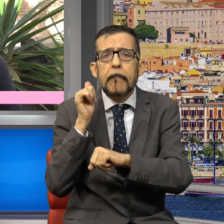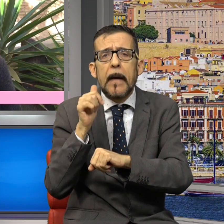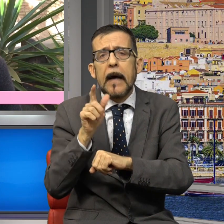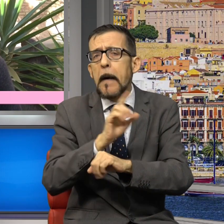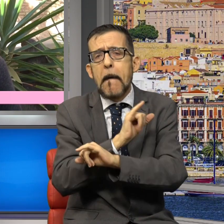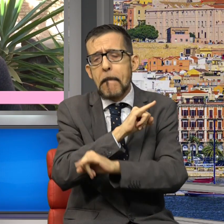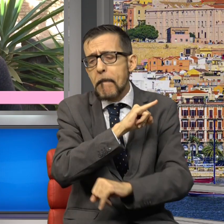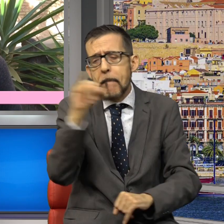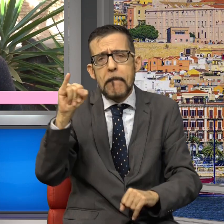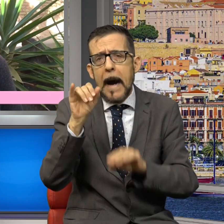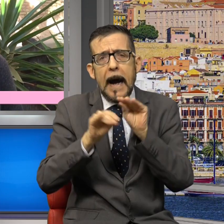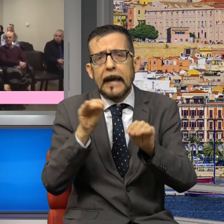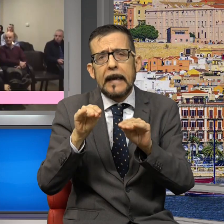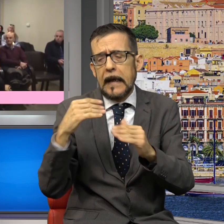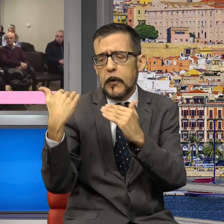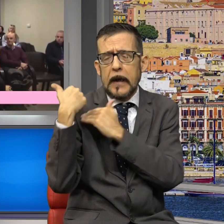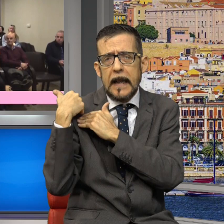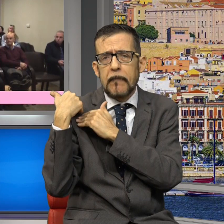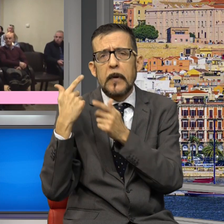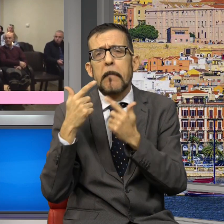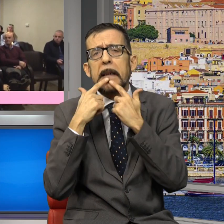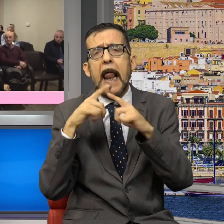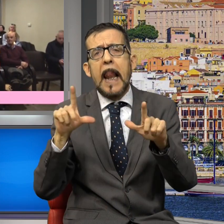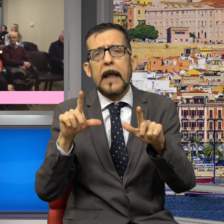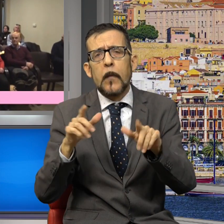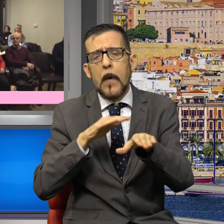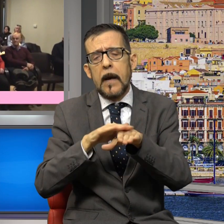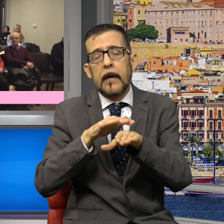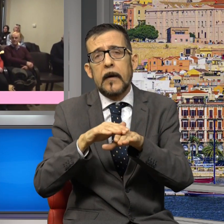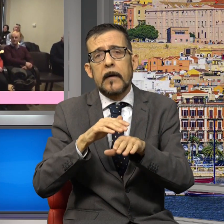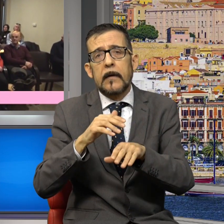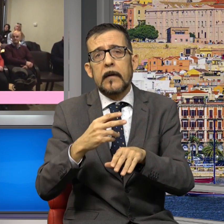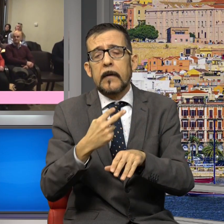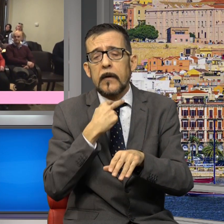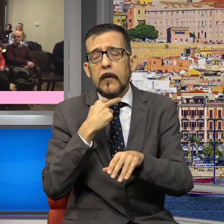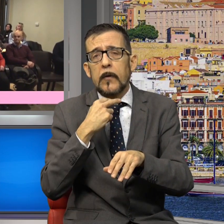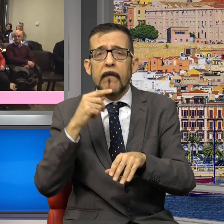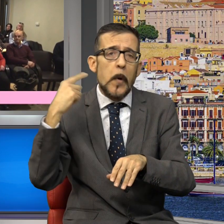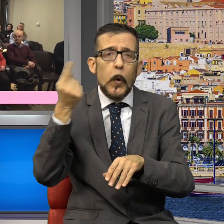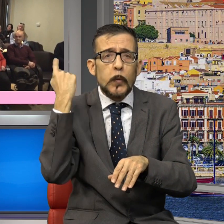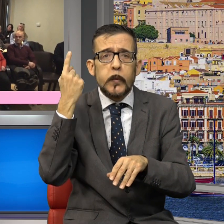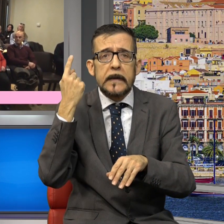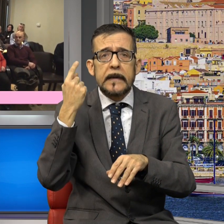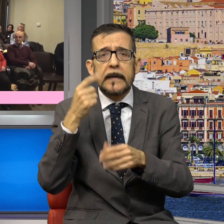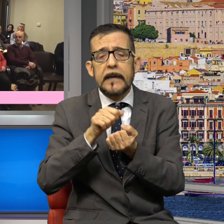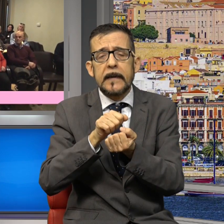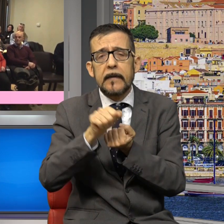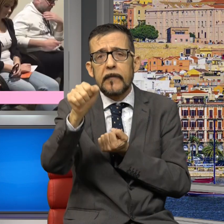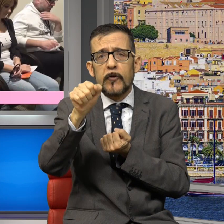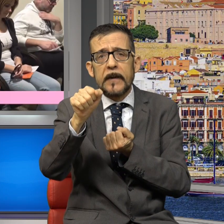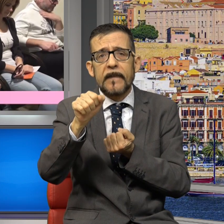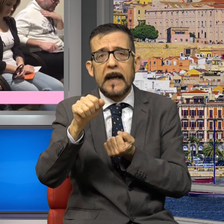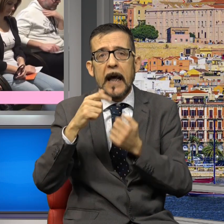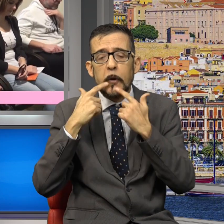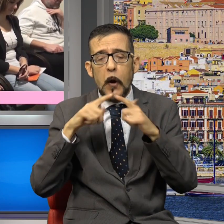mai richiesta una competenza linguistica specifica. Quindi dovremmo andare tutti a certificazione linguistica, questo è assurdo perché molti di noi